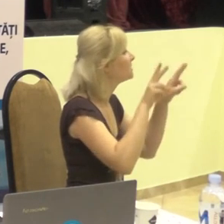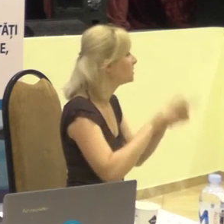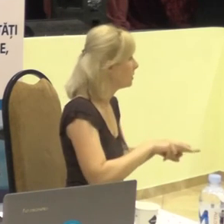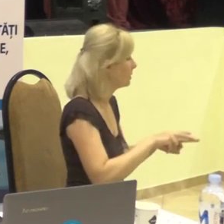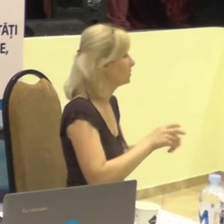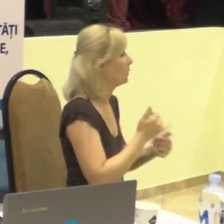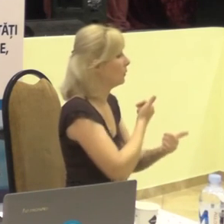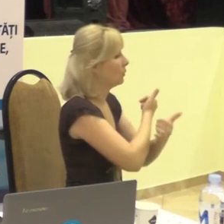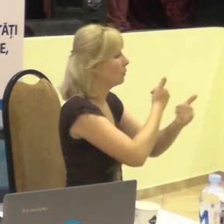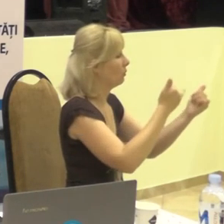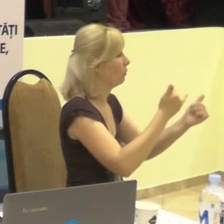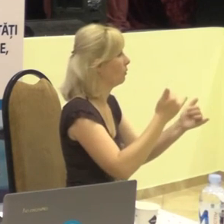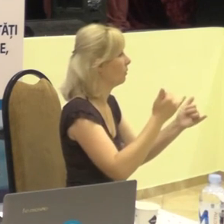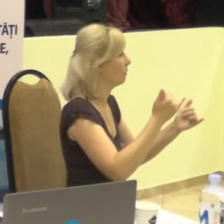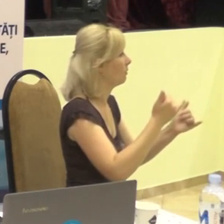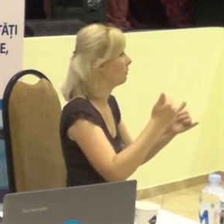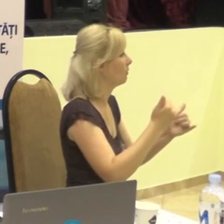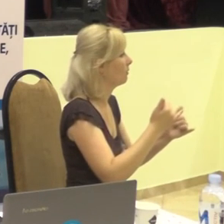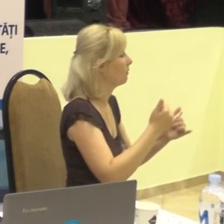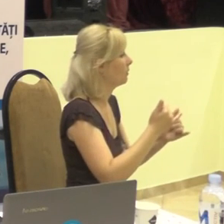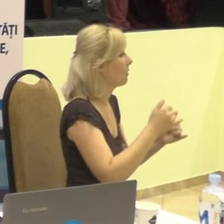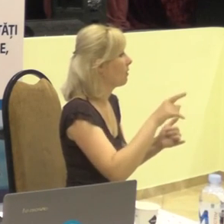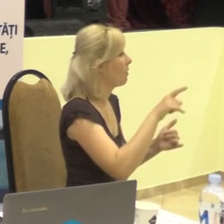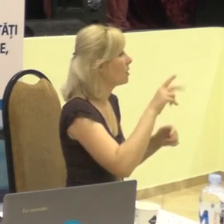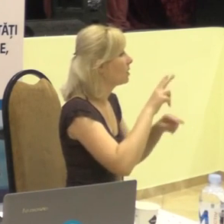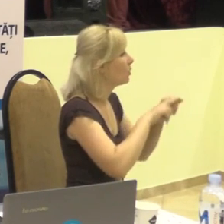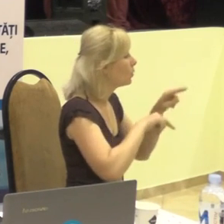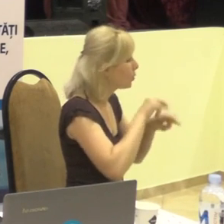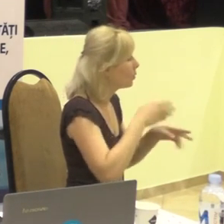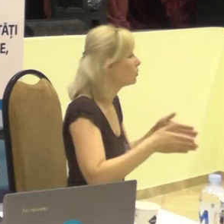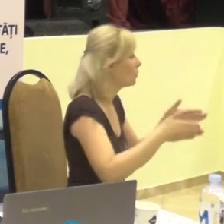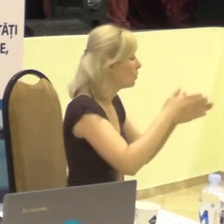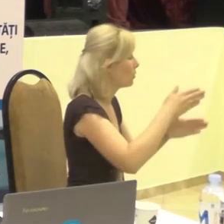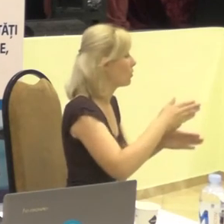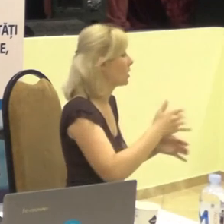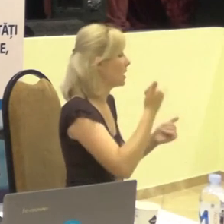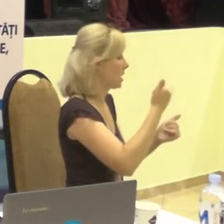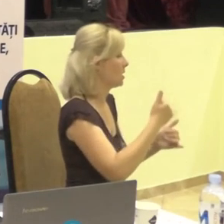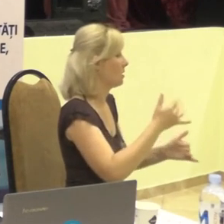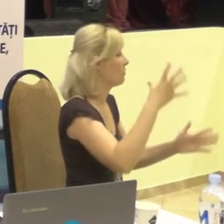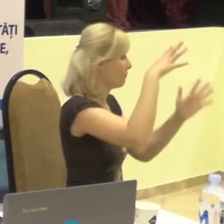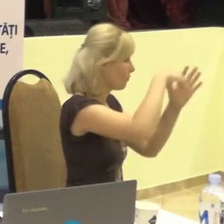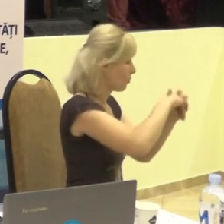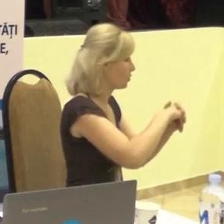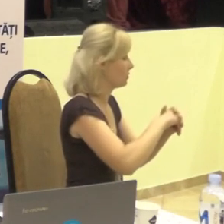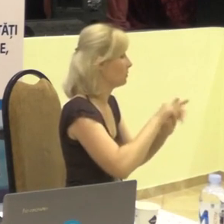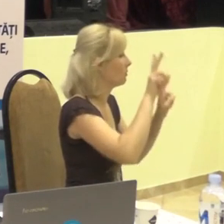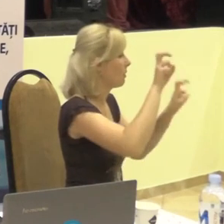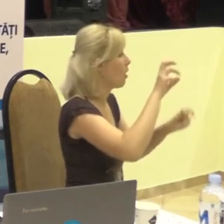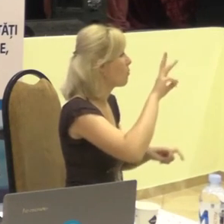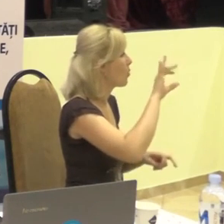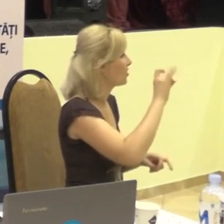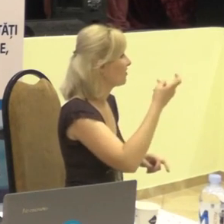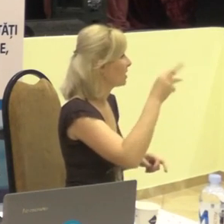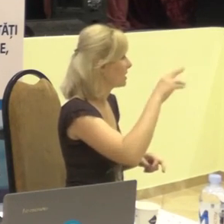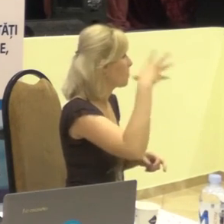adaptare spației și activează în cadrul Asociației Motivației din Moldova.